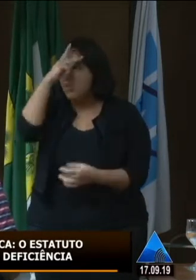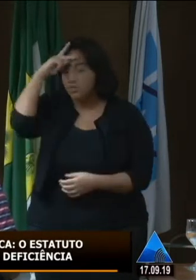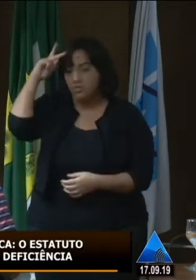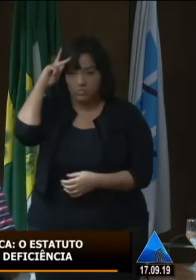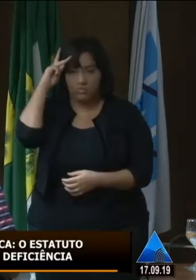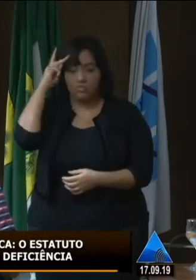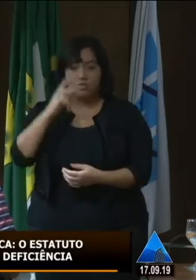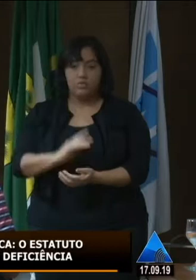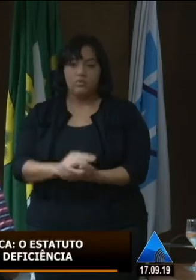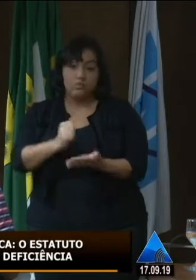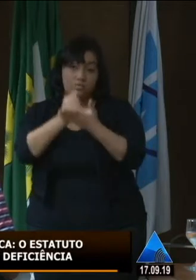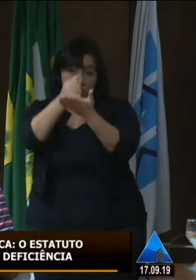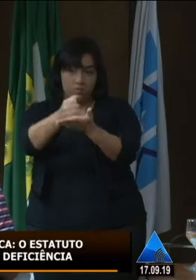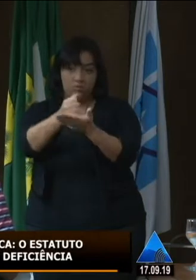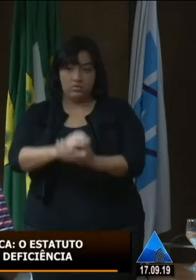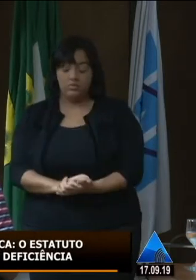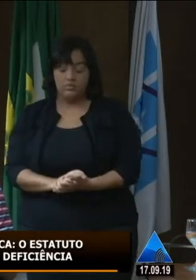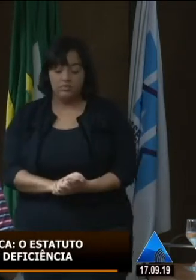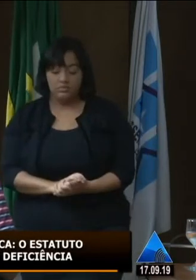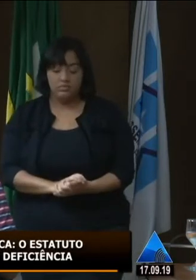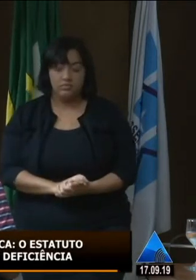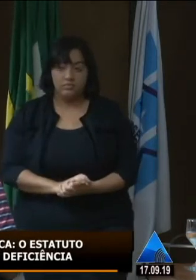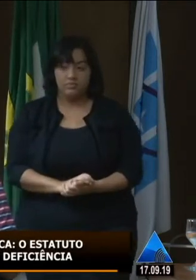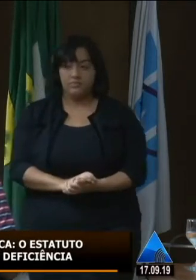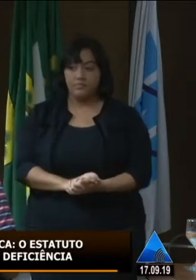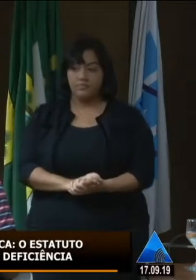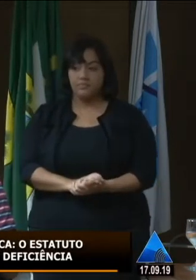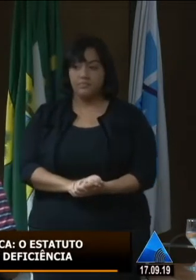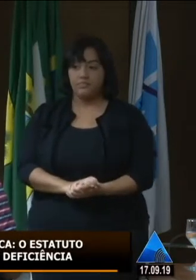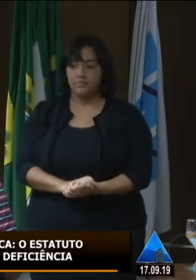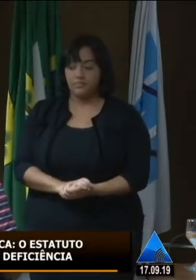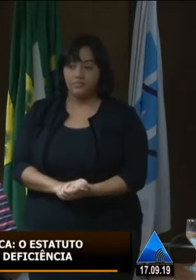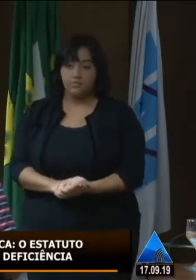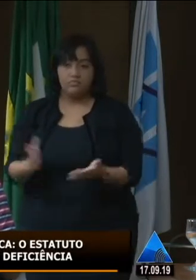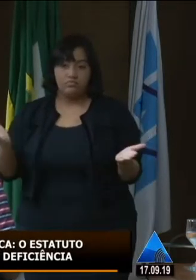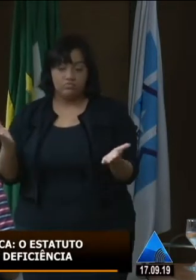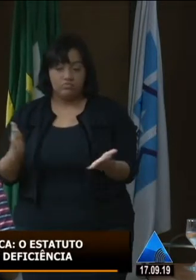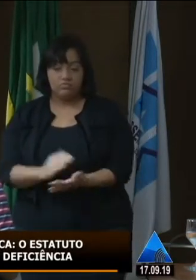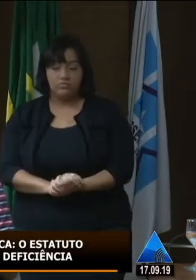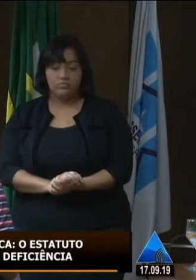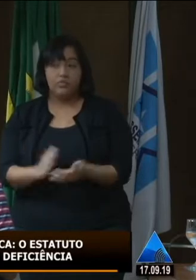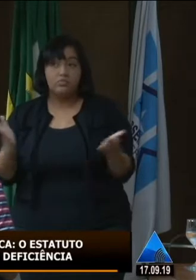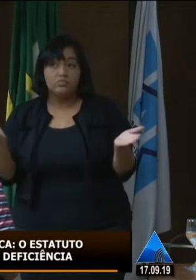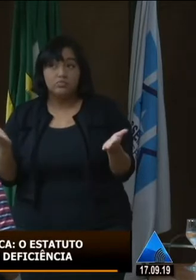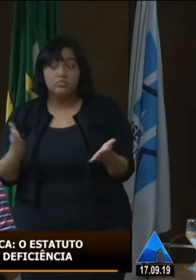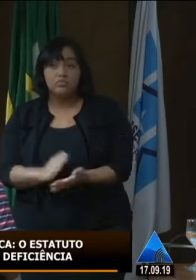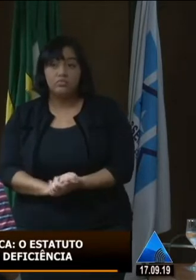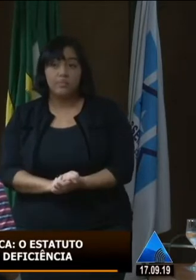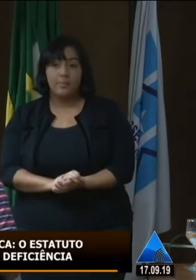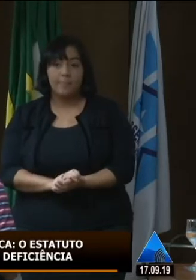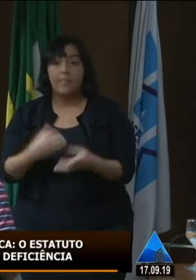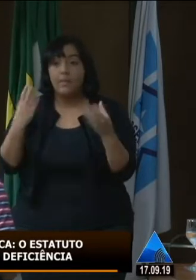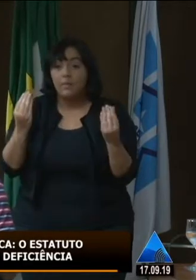referência no segmento. Já brigamos, deputado, por muitas pautas. Eu já, em muitos